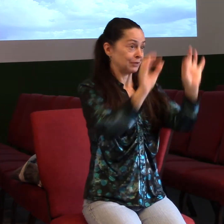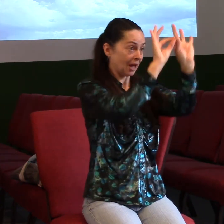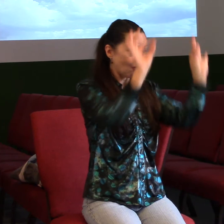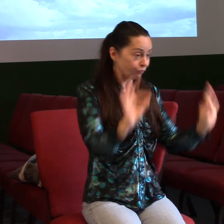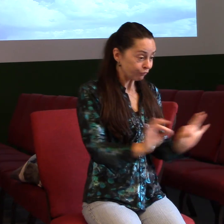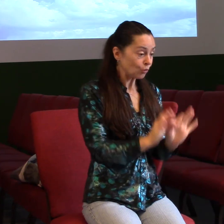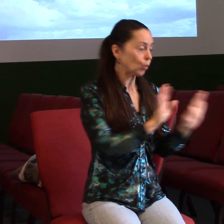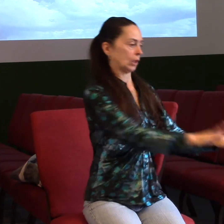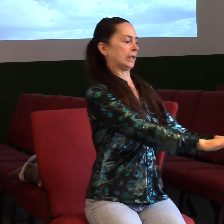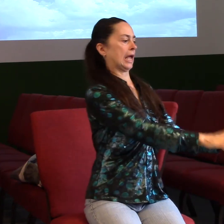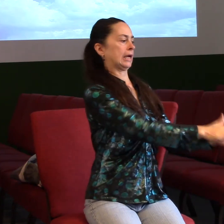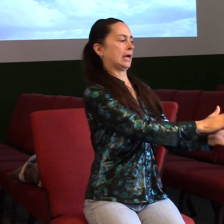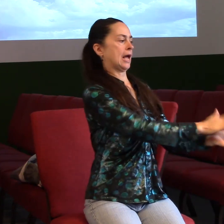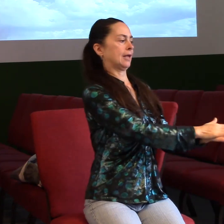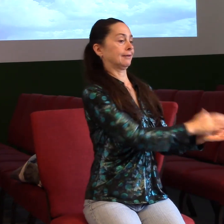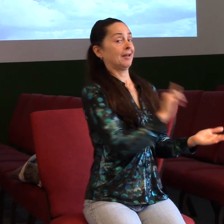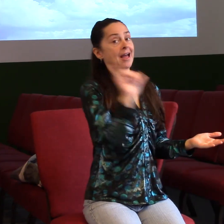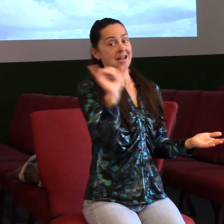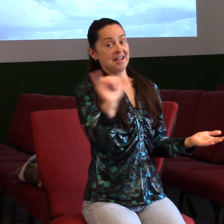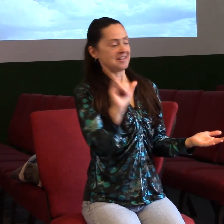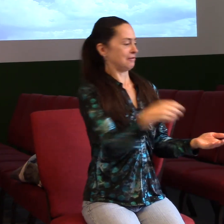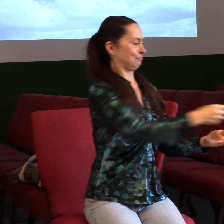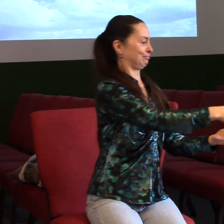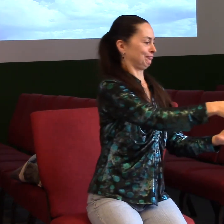Ale moc se mi líbí tady toho, co je napsané na začátku, Galda je frajer,